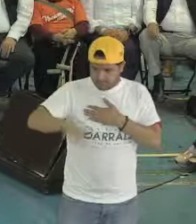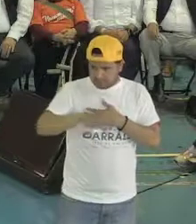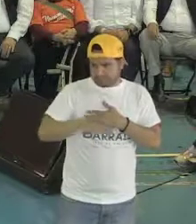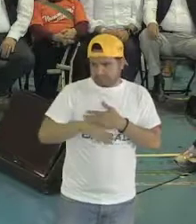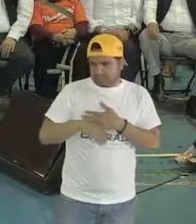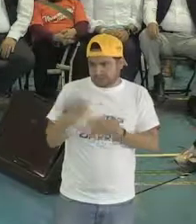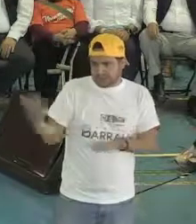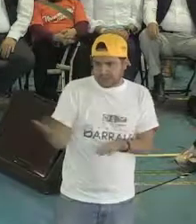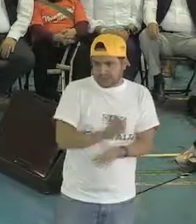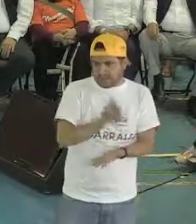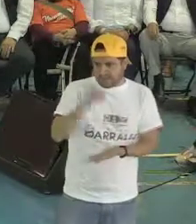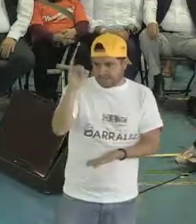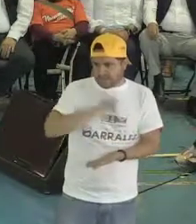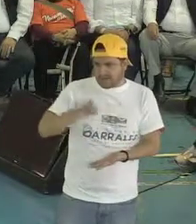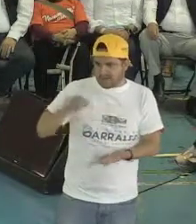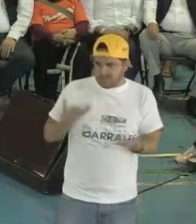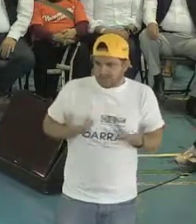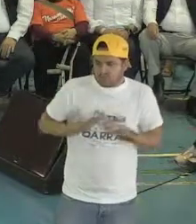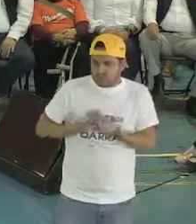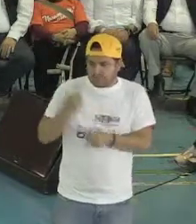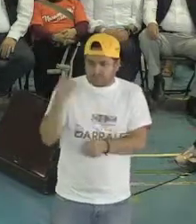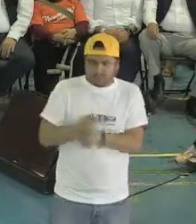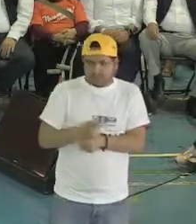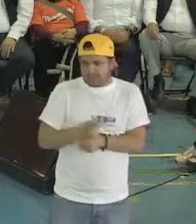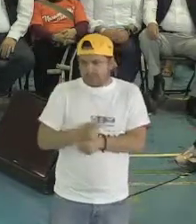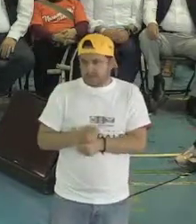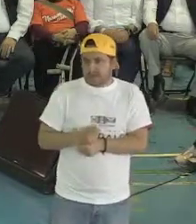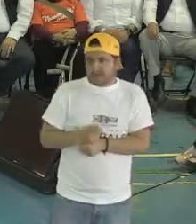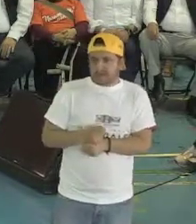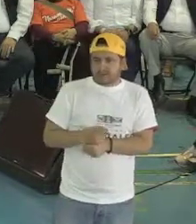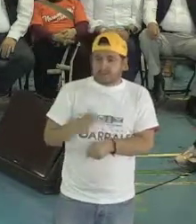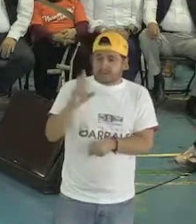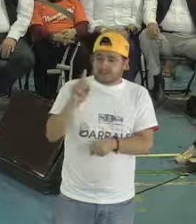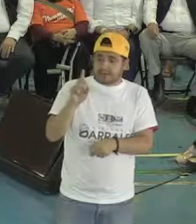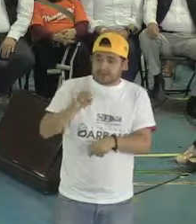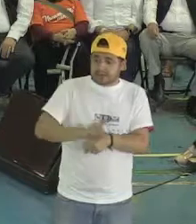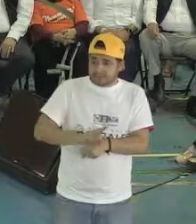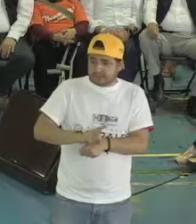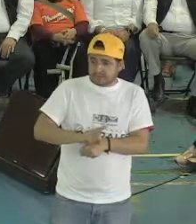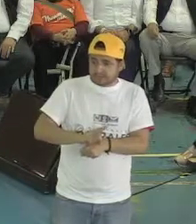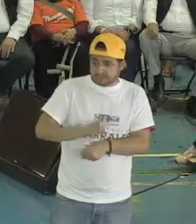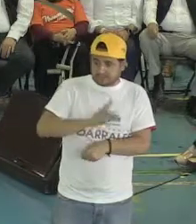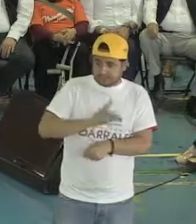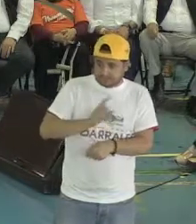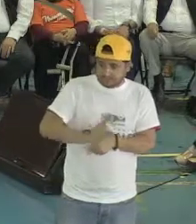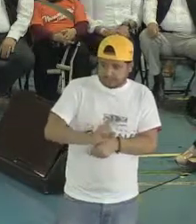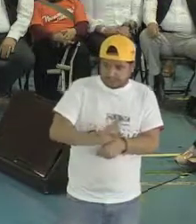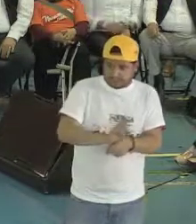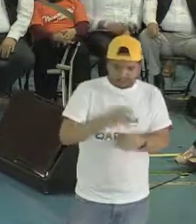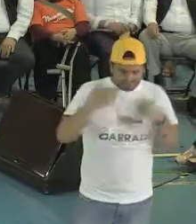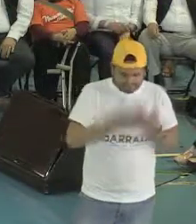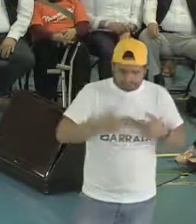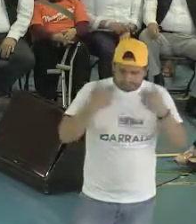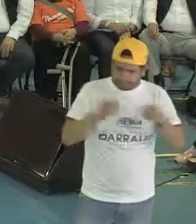ganar la jefatura, los primeros 30 días de mi gobierno tengamos una reunión con todas